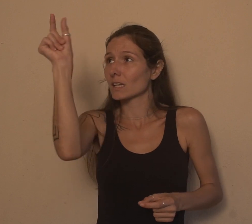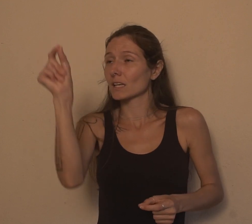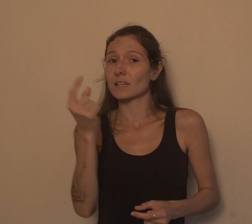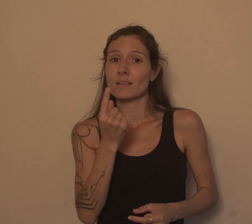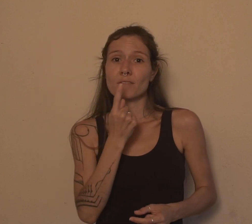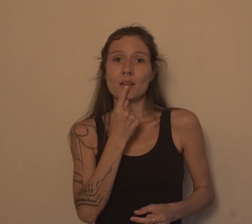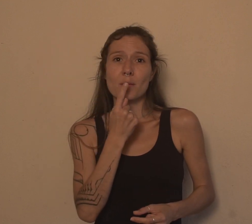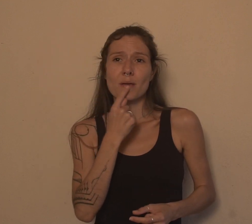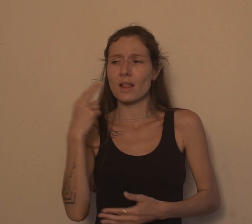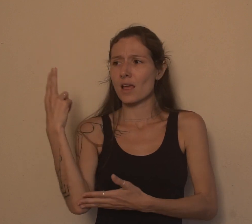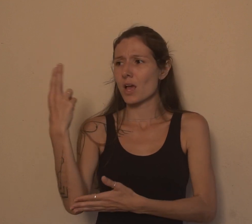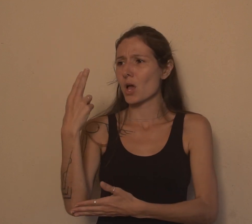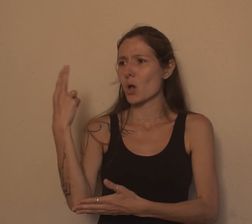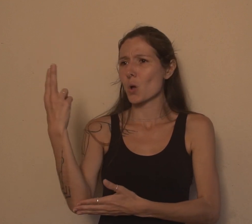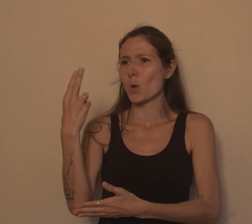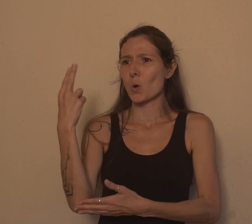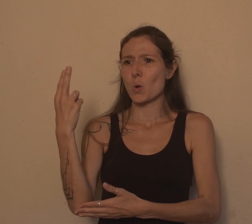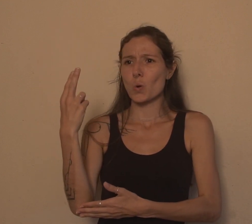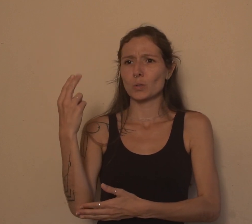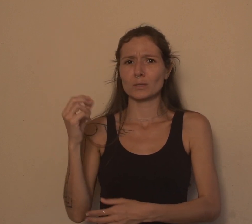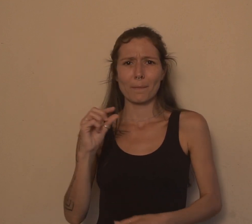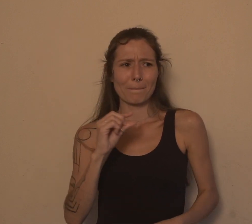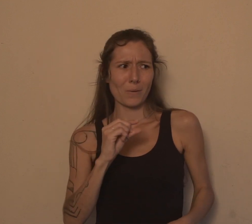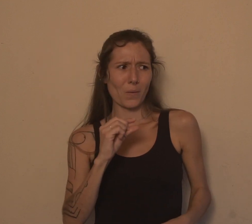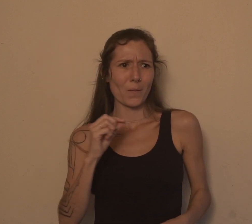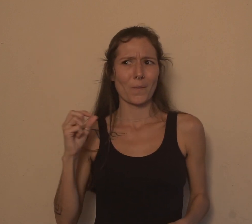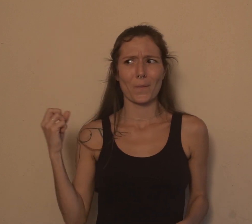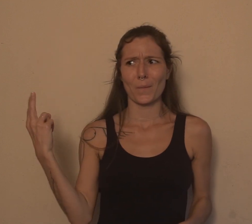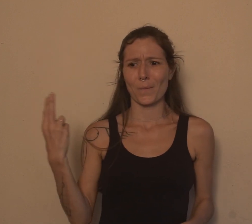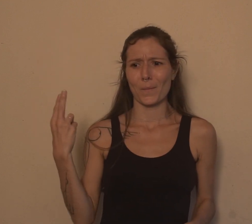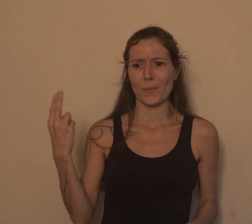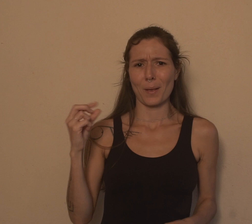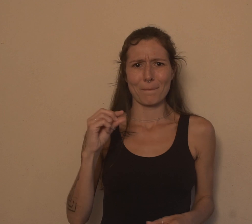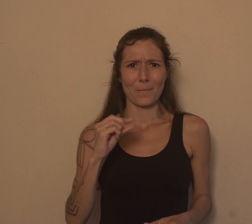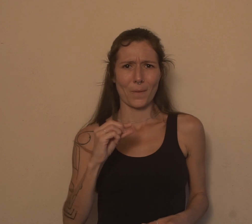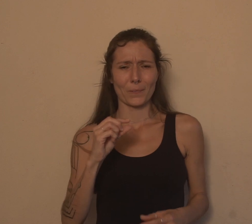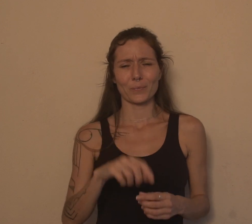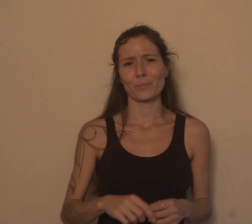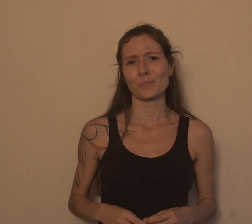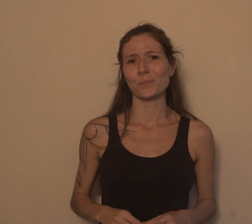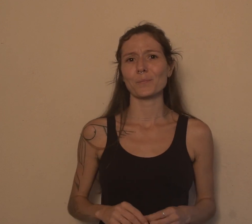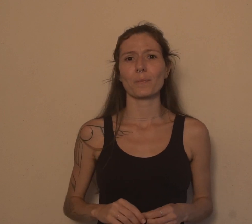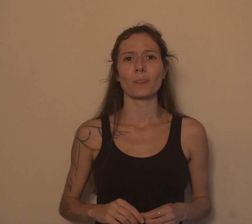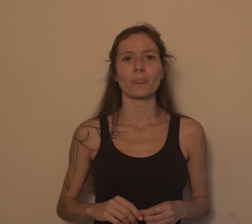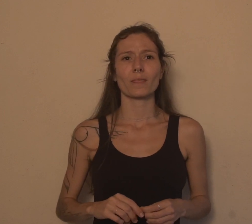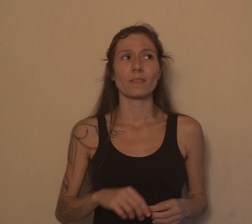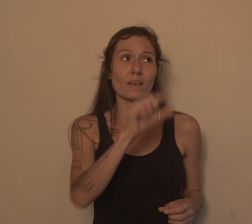ações, em momentos raros. Essas coisas. E a fita azul, igual o seu domingo,